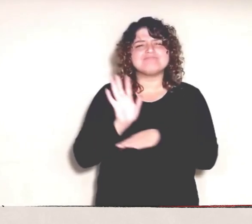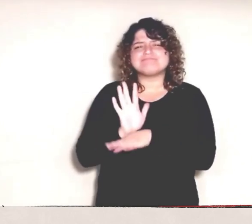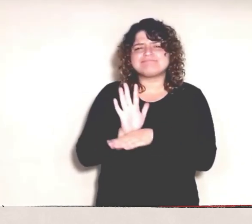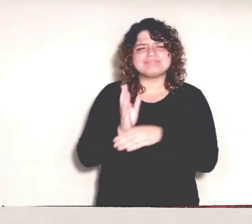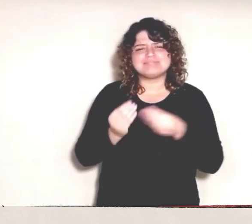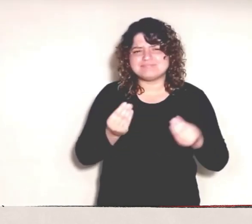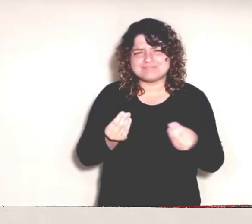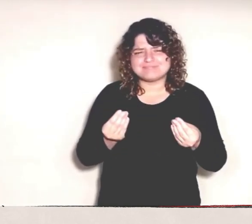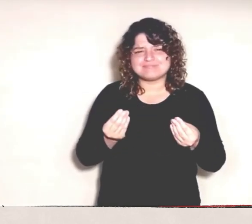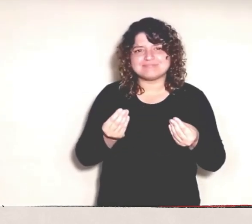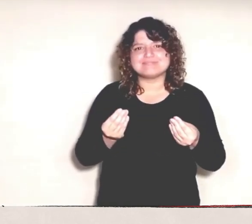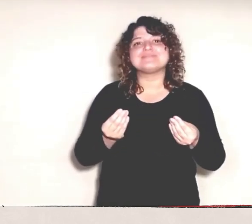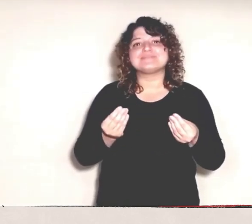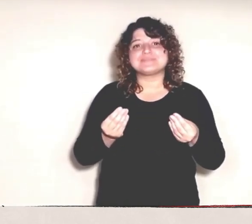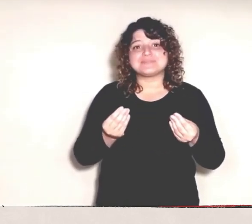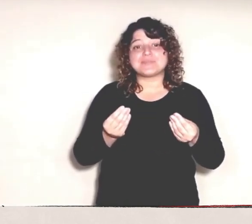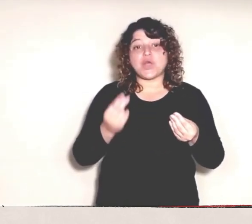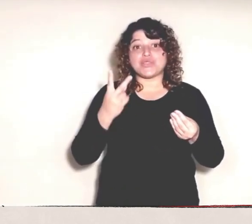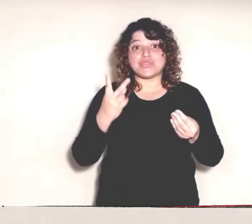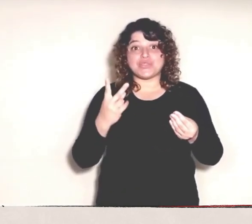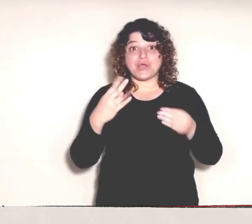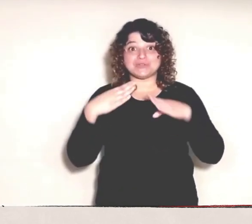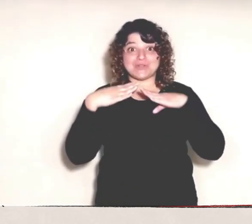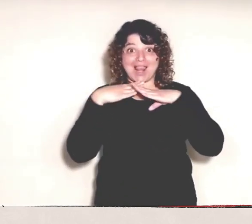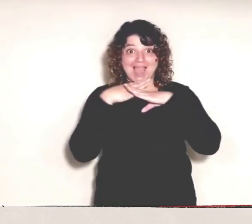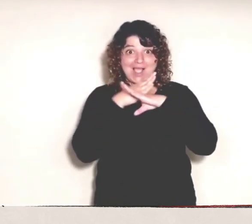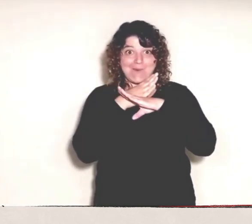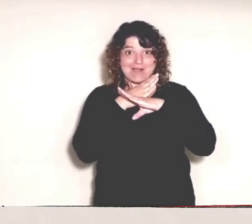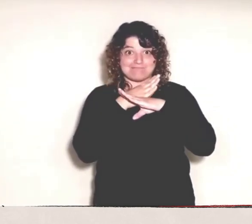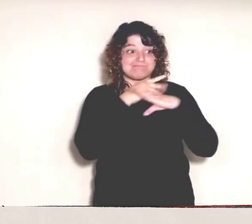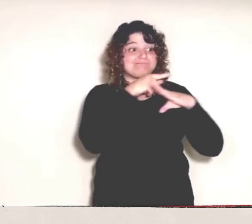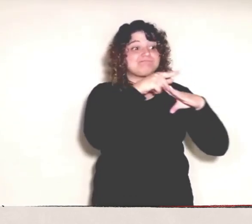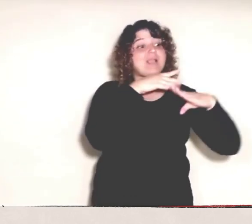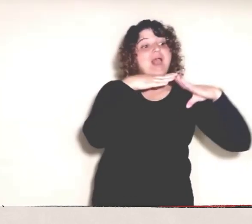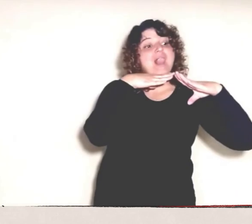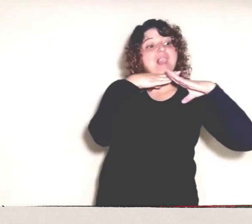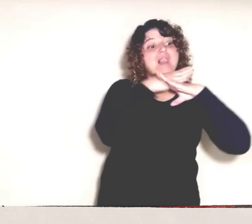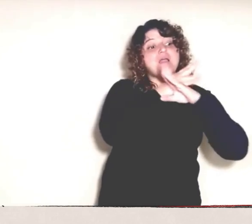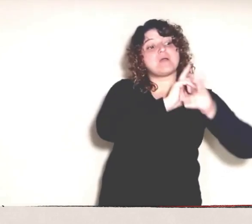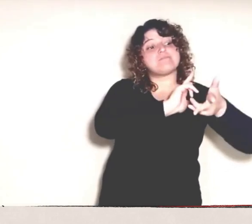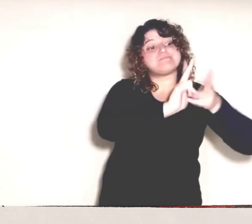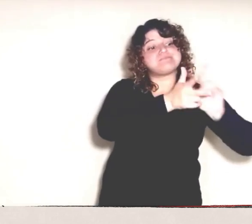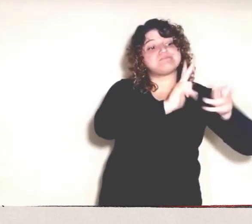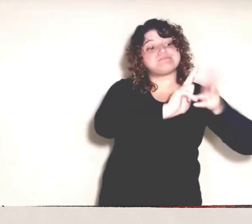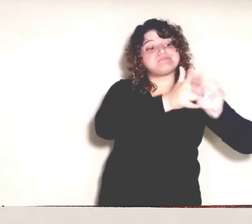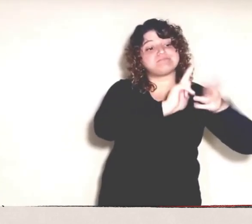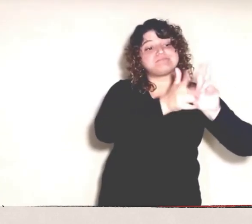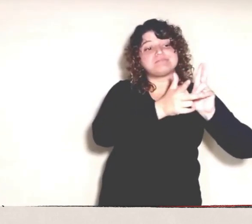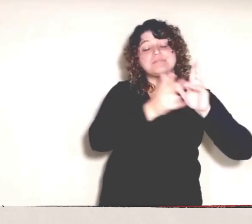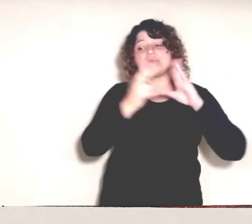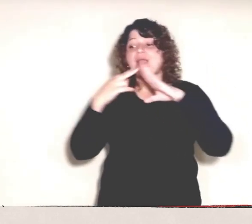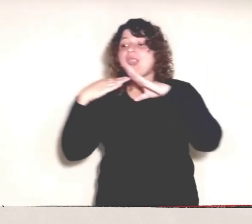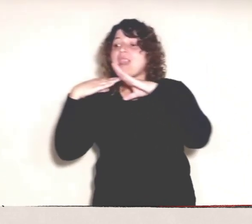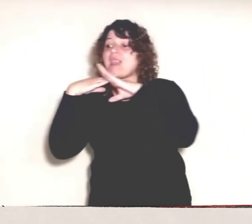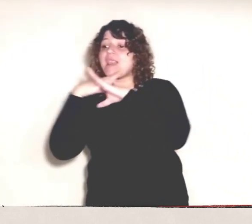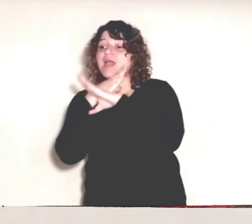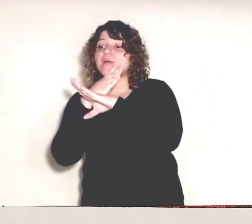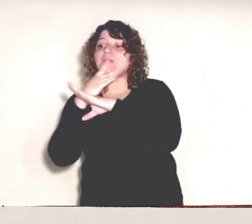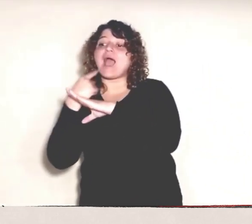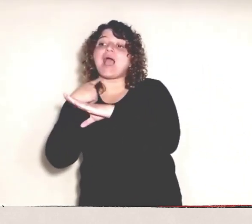encuentran dos idiomas. En este caso, la lengua de señas y el español escrito se